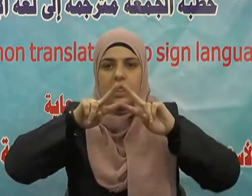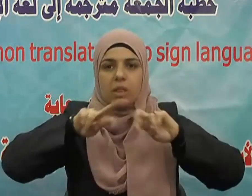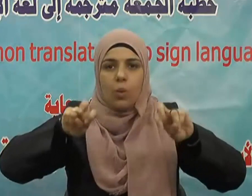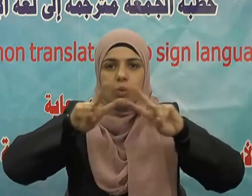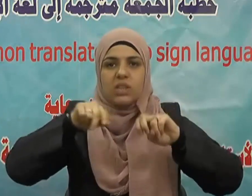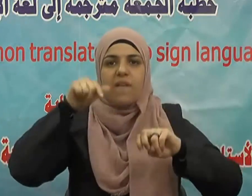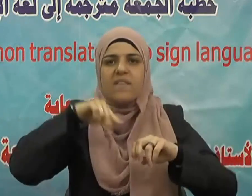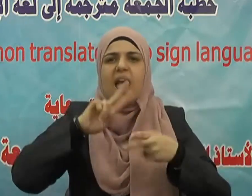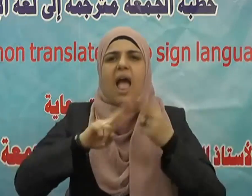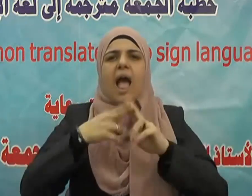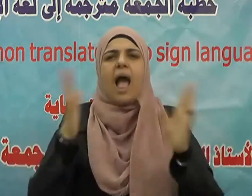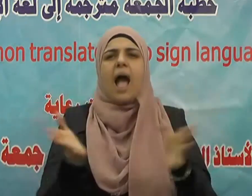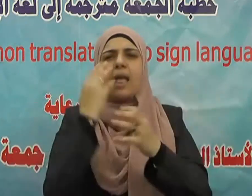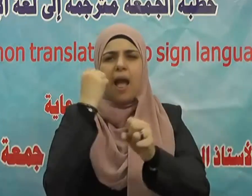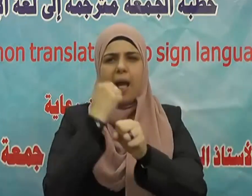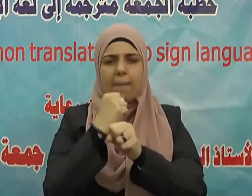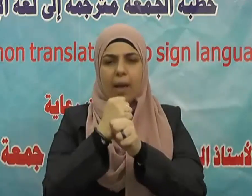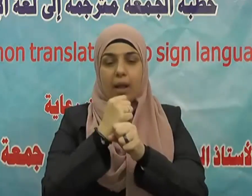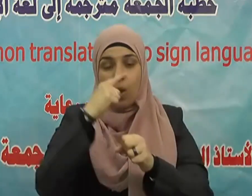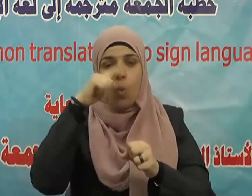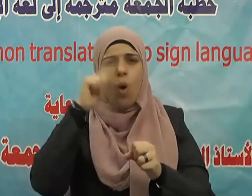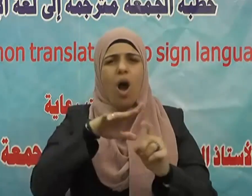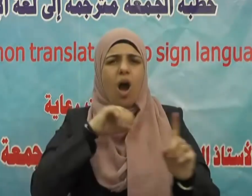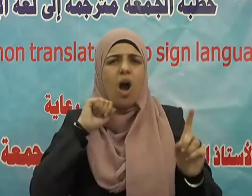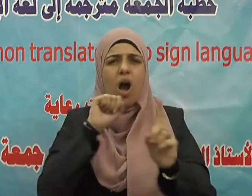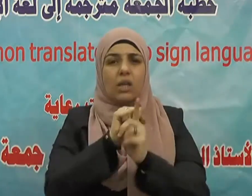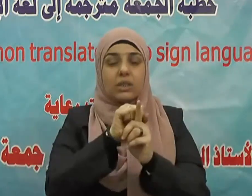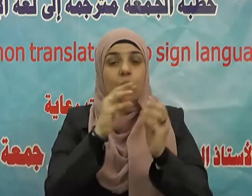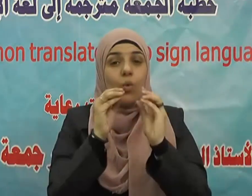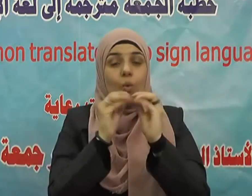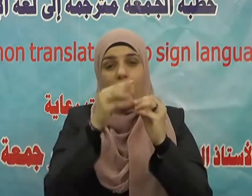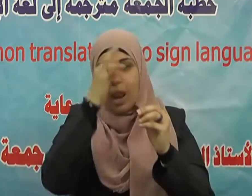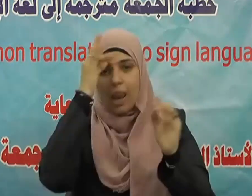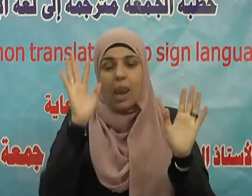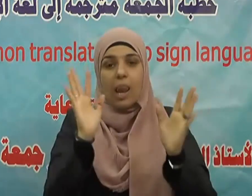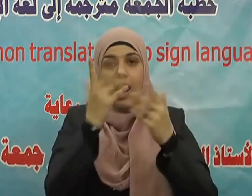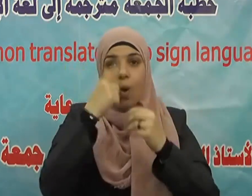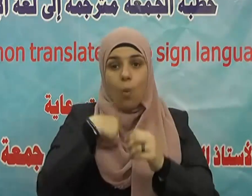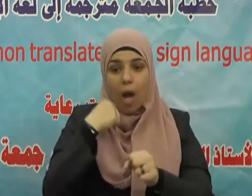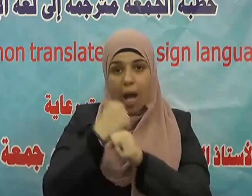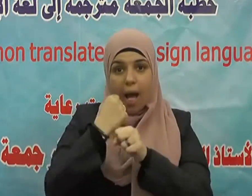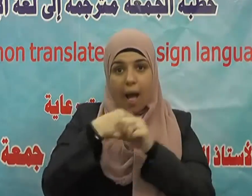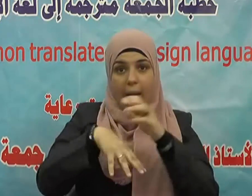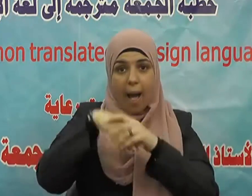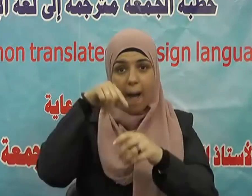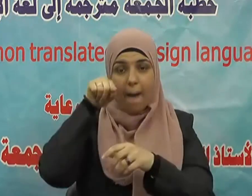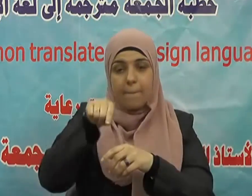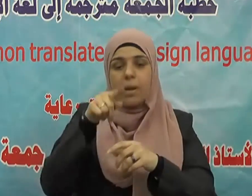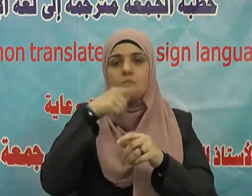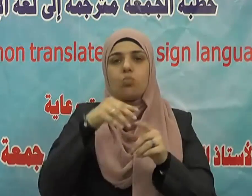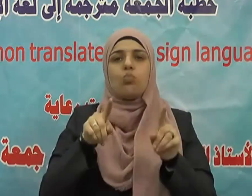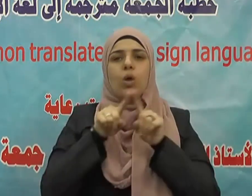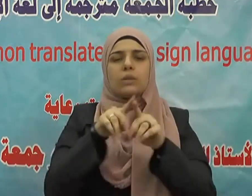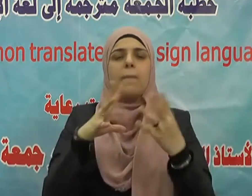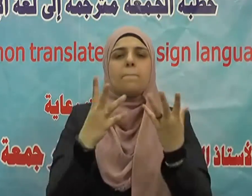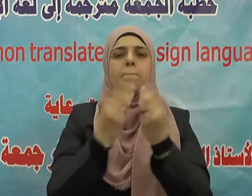دينا قيما ملة إبراهيم حنيفا وما كان من المشركين